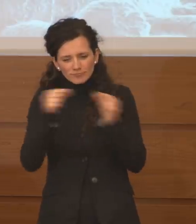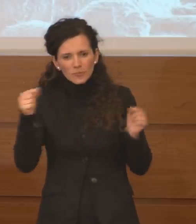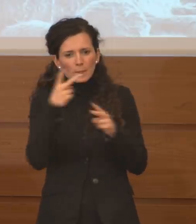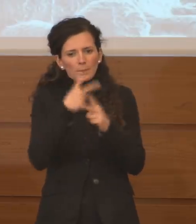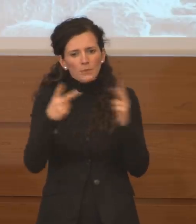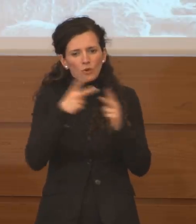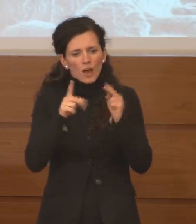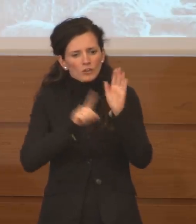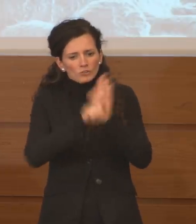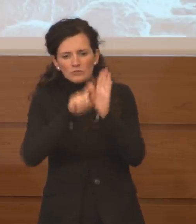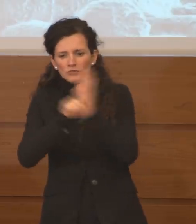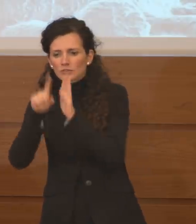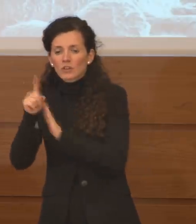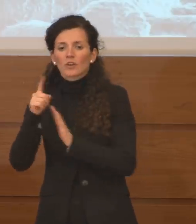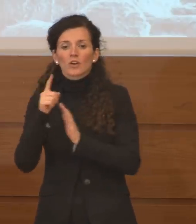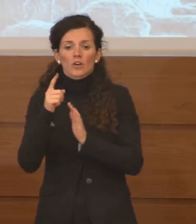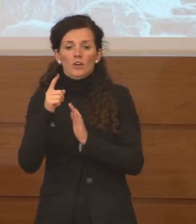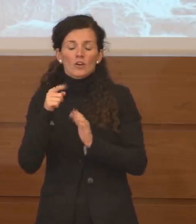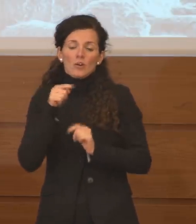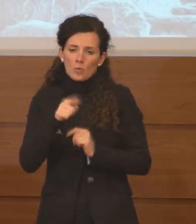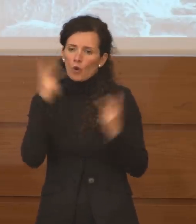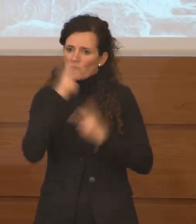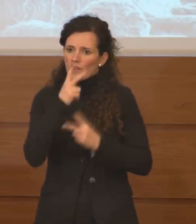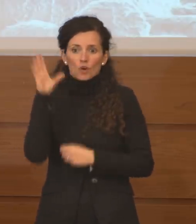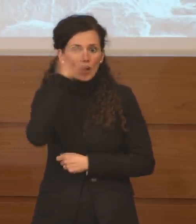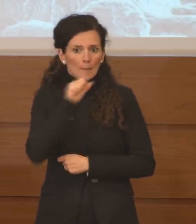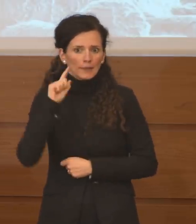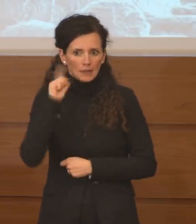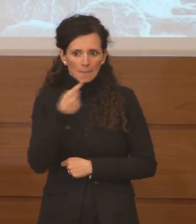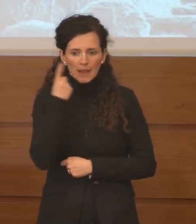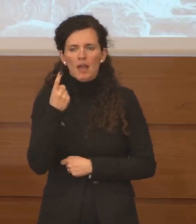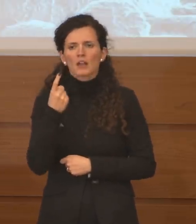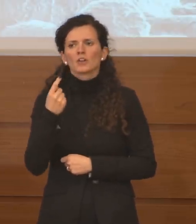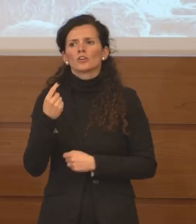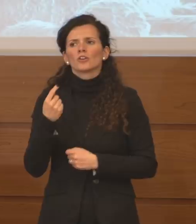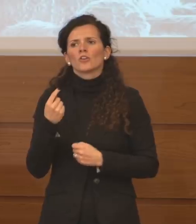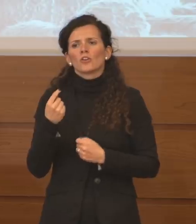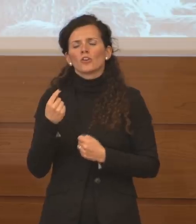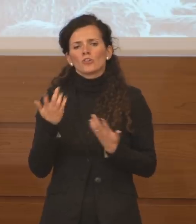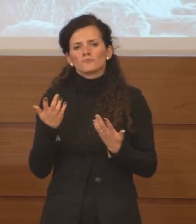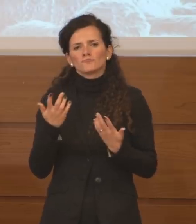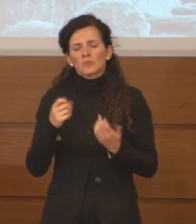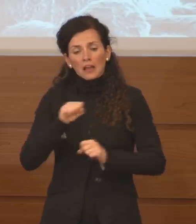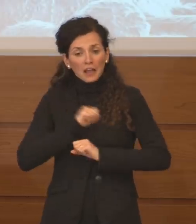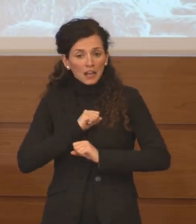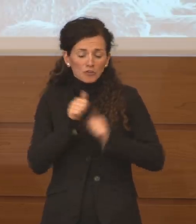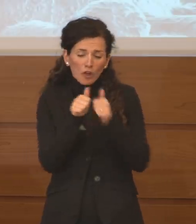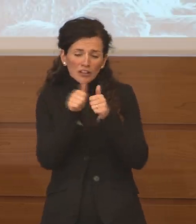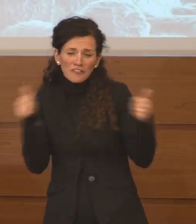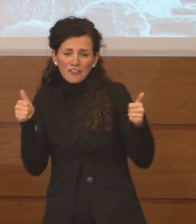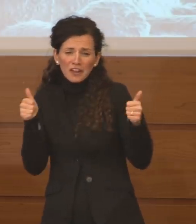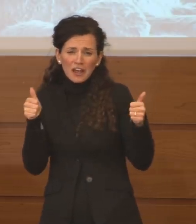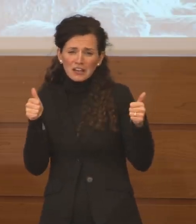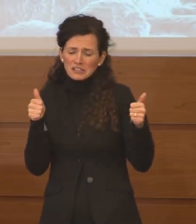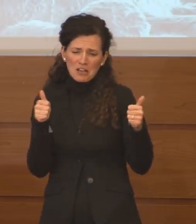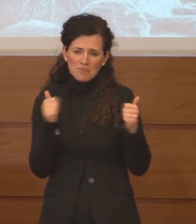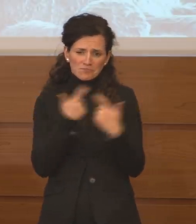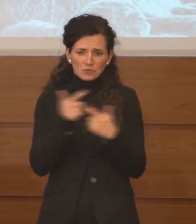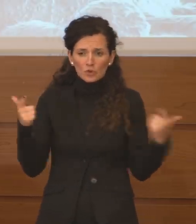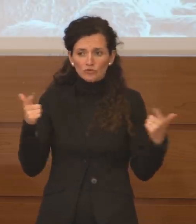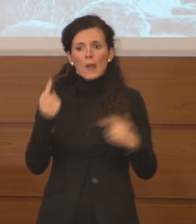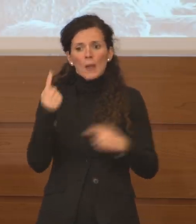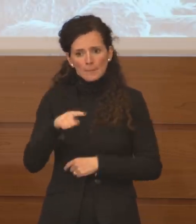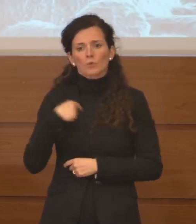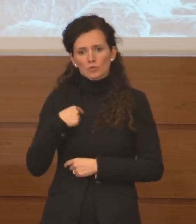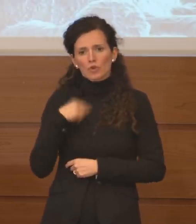pare che siano sostanzialmente simili, non ci sia una grossa differenza ma questo ho chiesto di